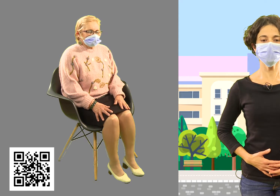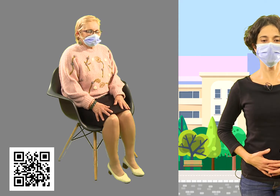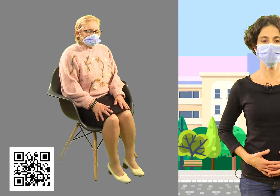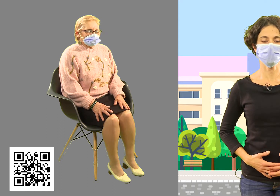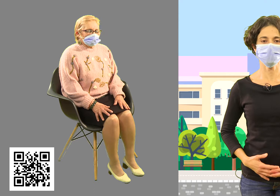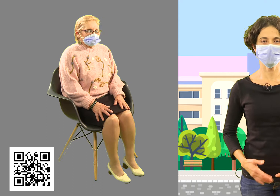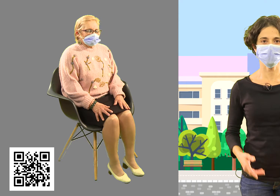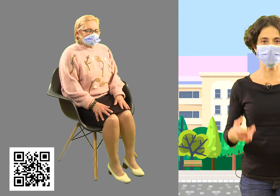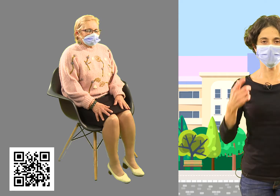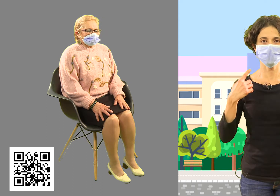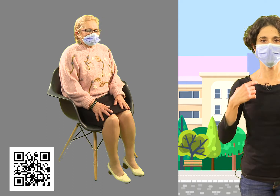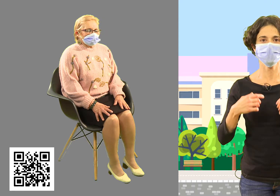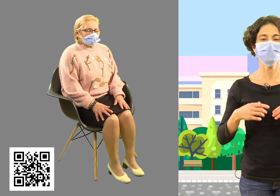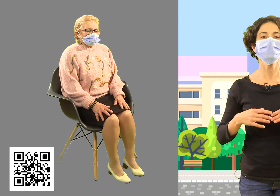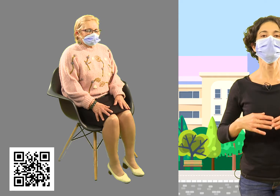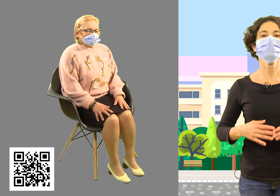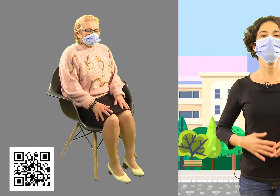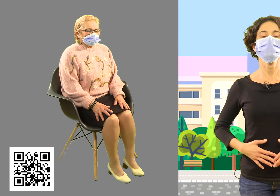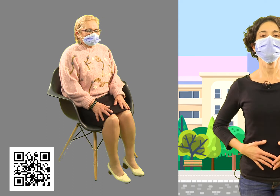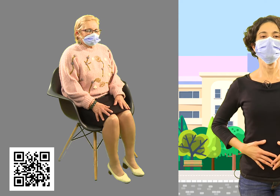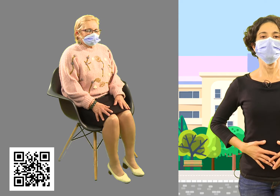Tomamos aire por la nariz.